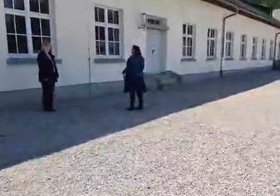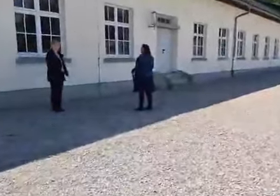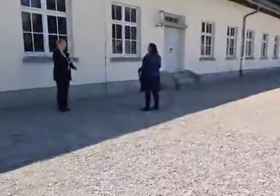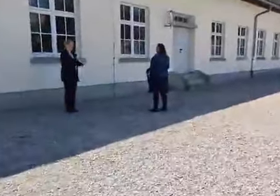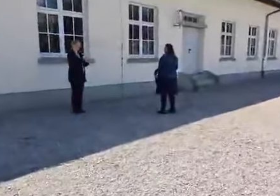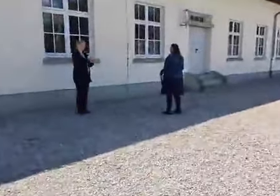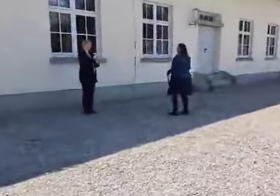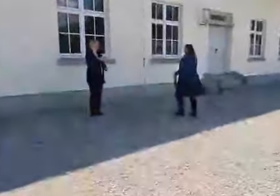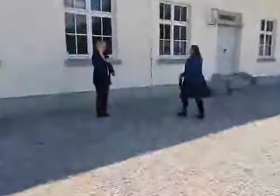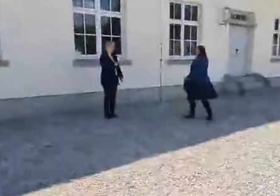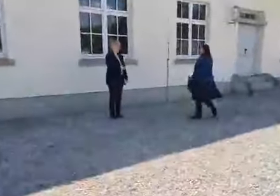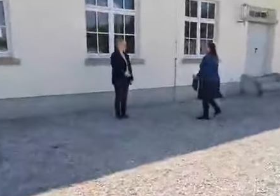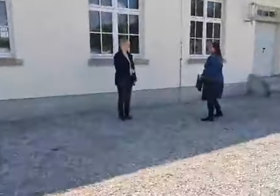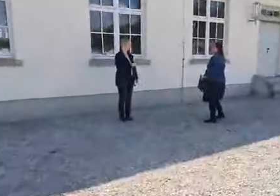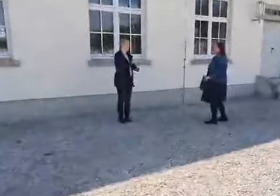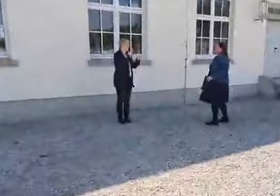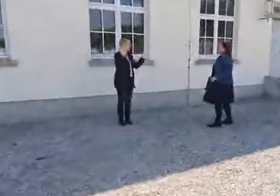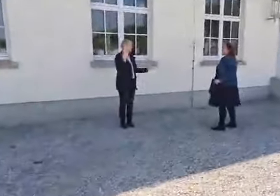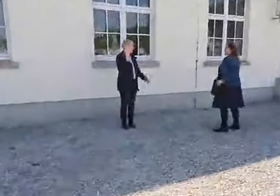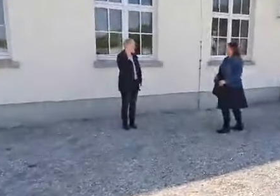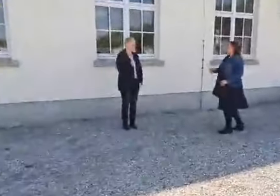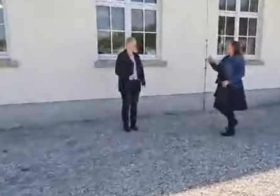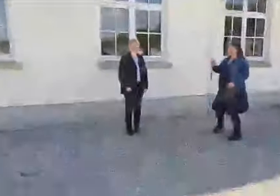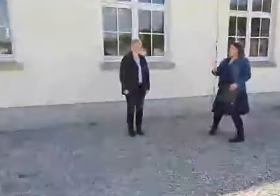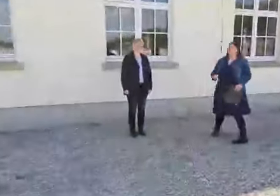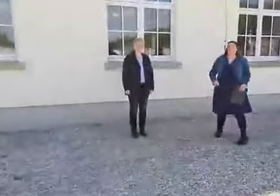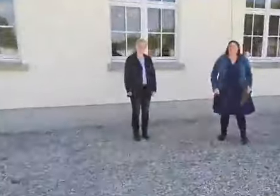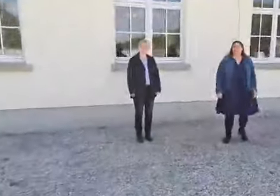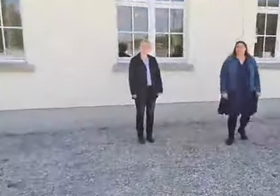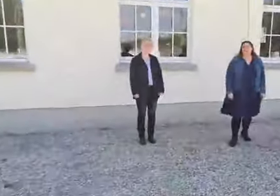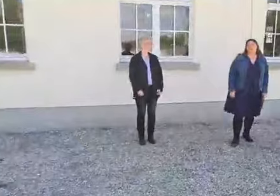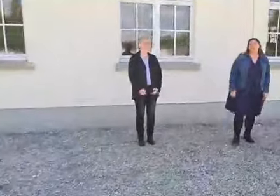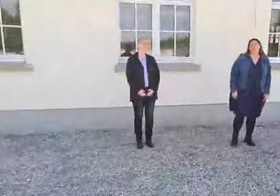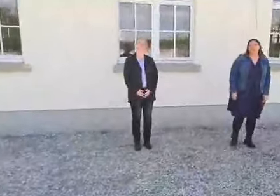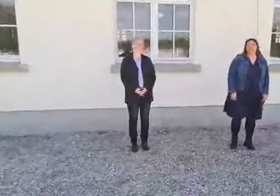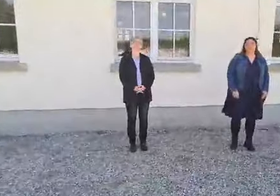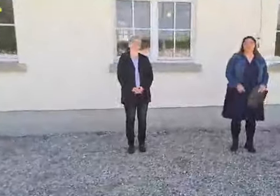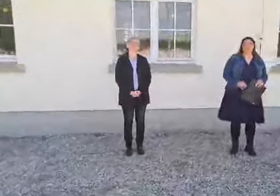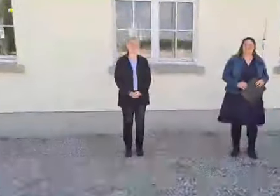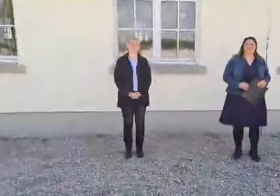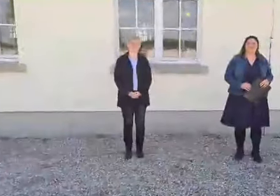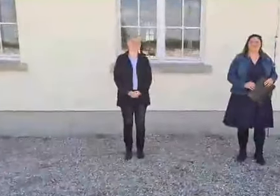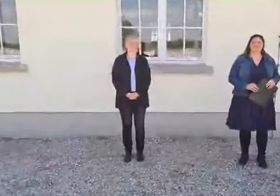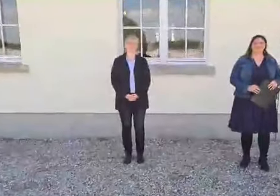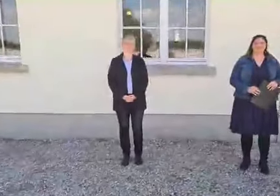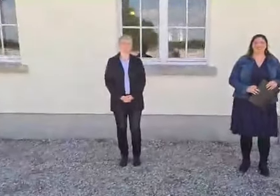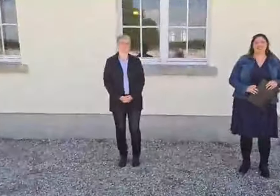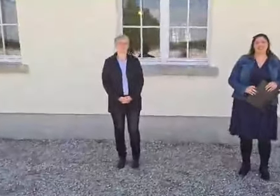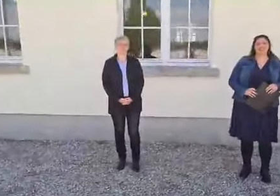mit ihm